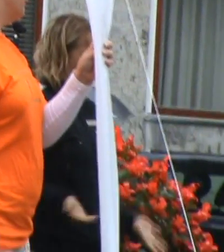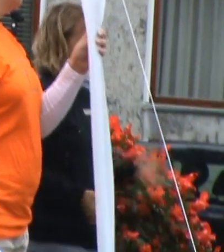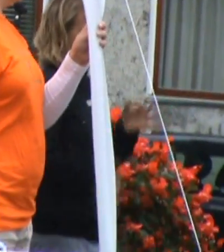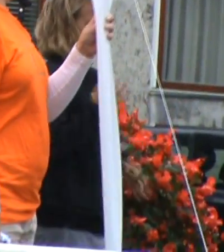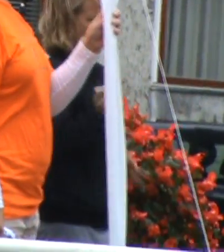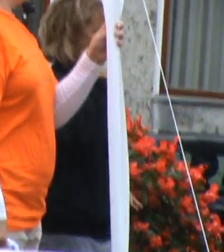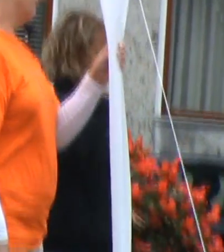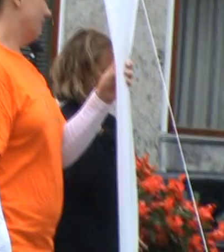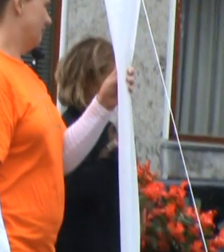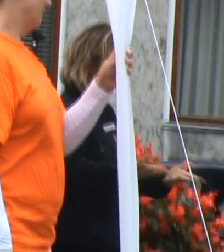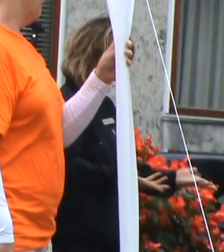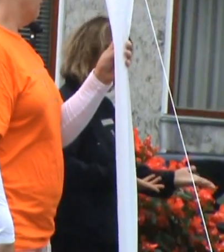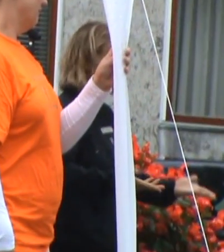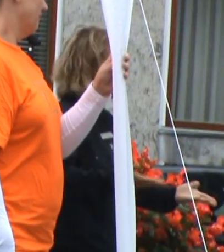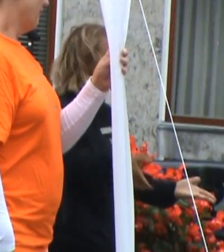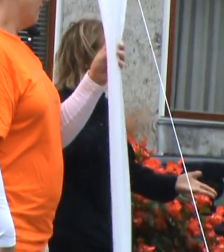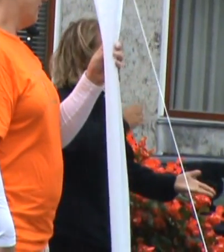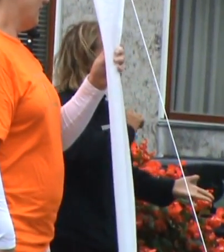skal ikke drikke ind.